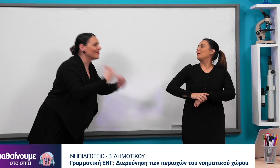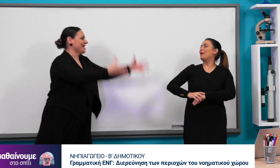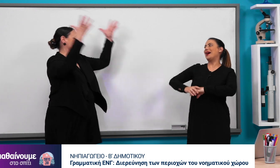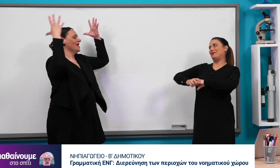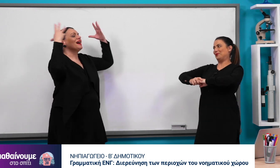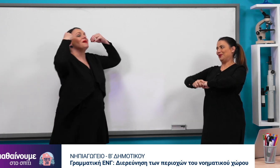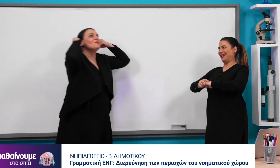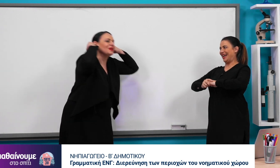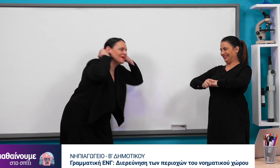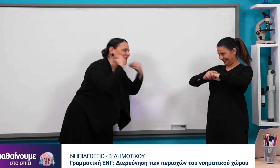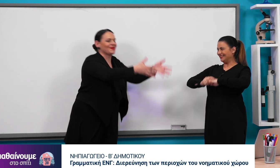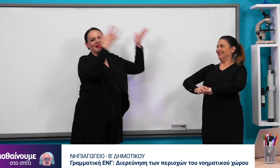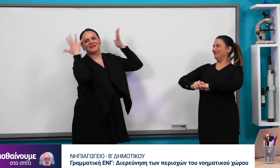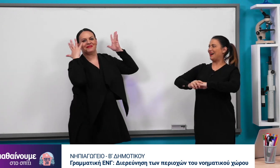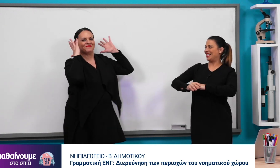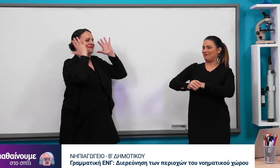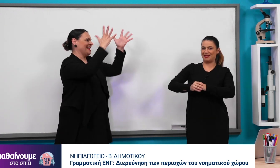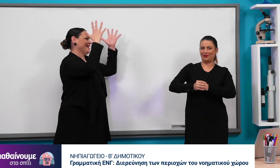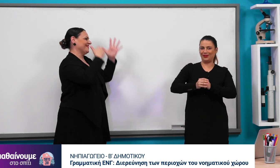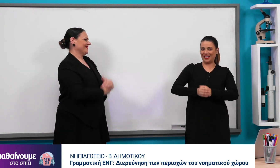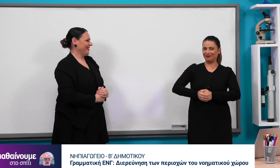Πάρα πολύ ωραία. Πάρα πάρα πολύ ωραία.